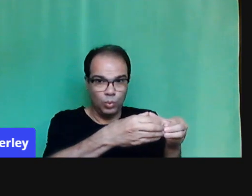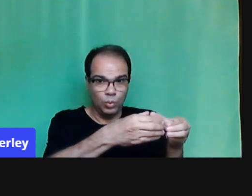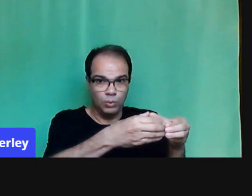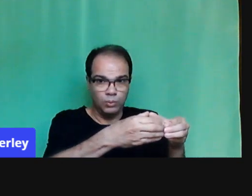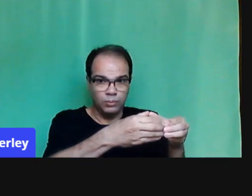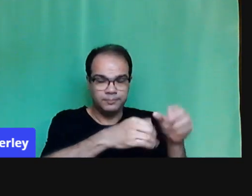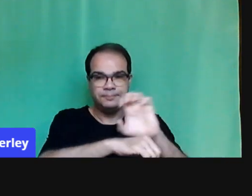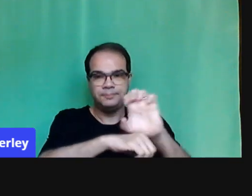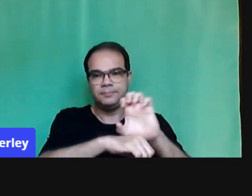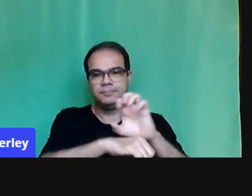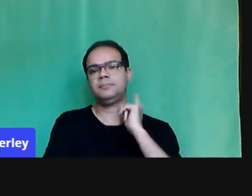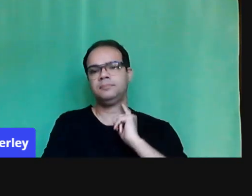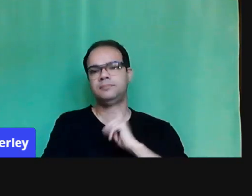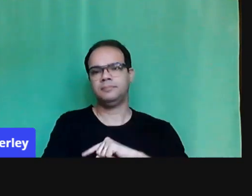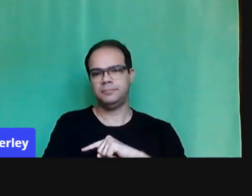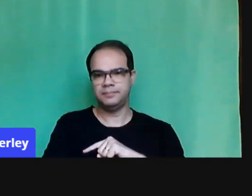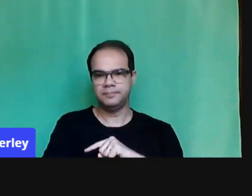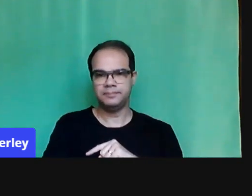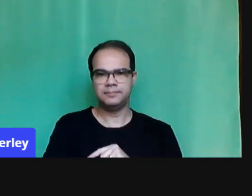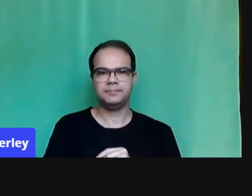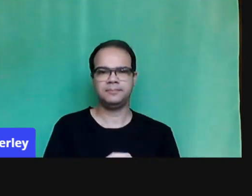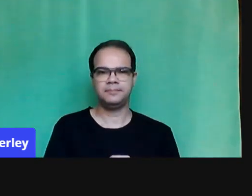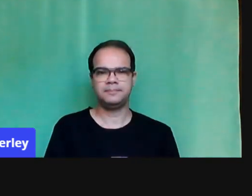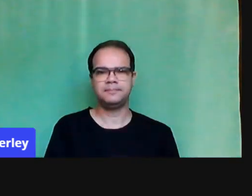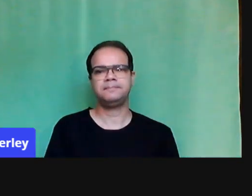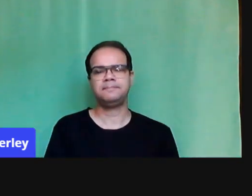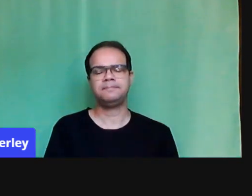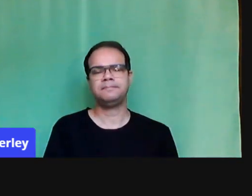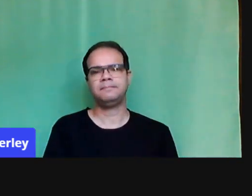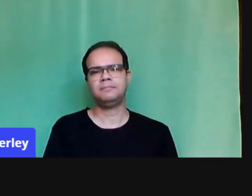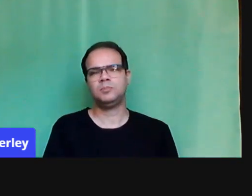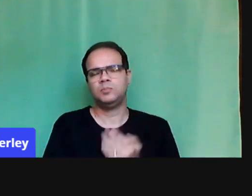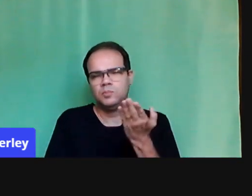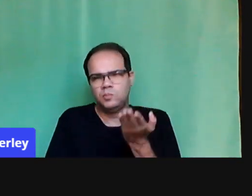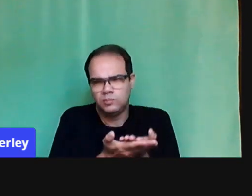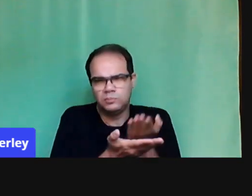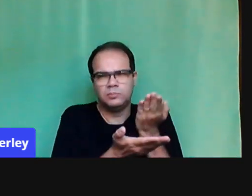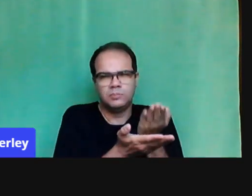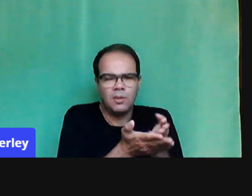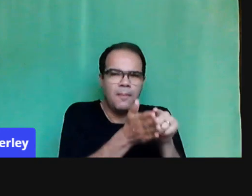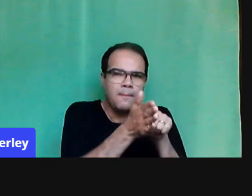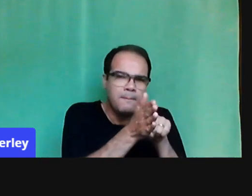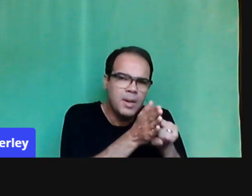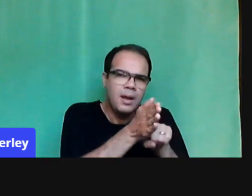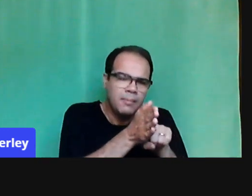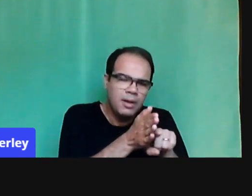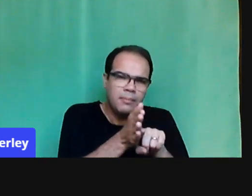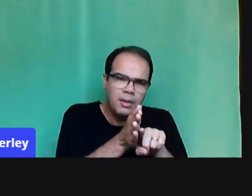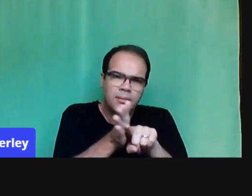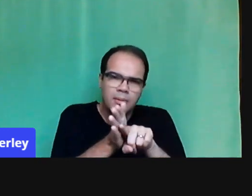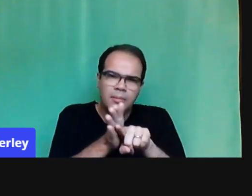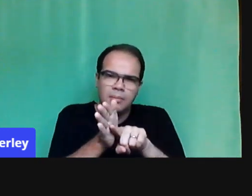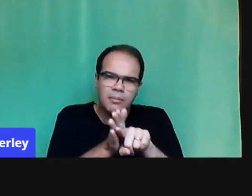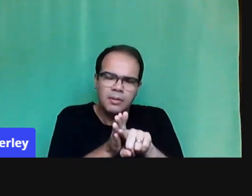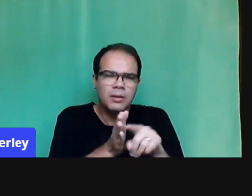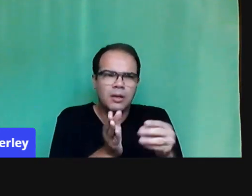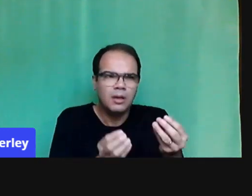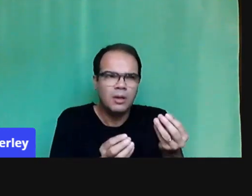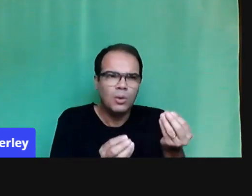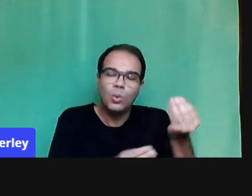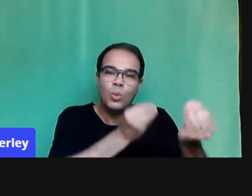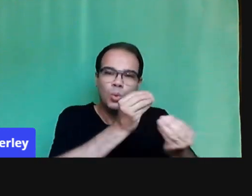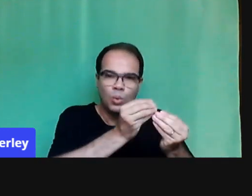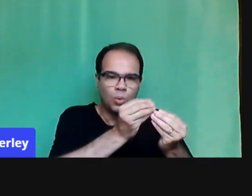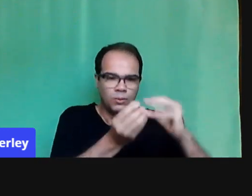Gerais, da Universidade Federal de Minas Gerais, grupo gestrado, ele fez uma pesquisa buscando compreender o trabalho docente em